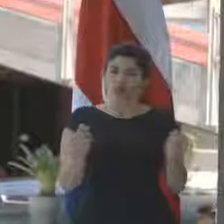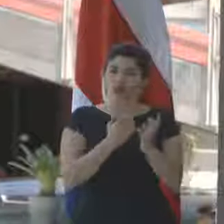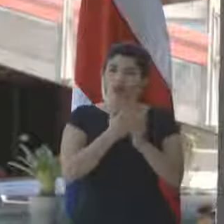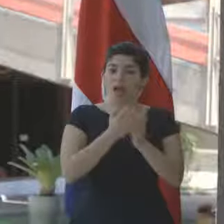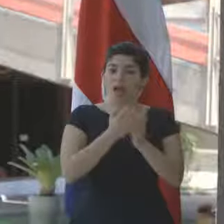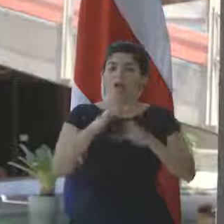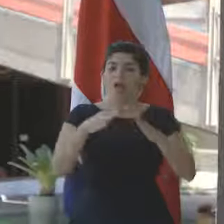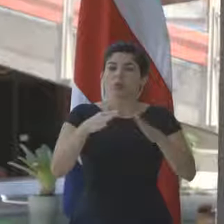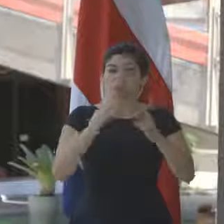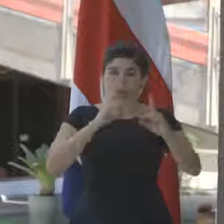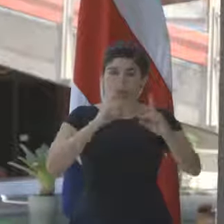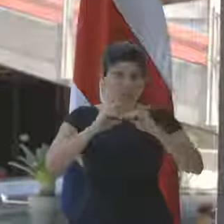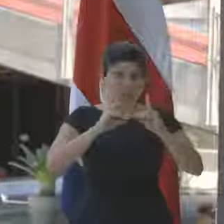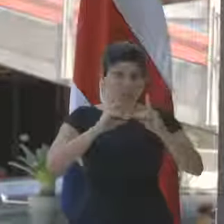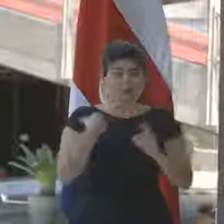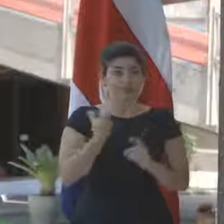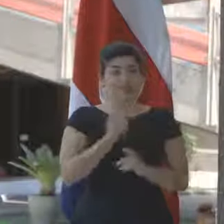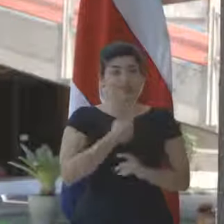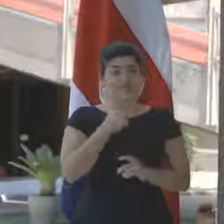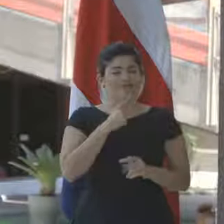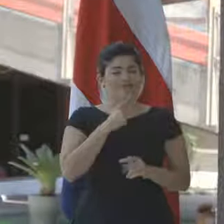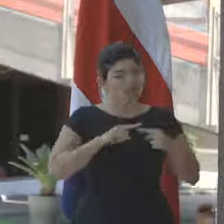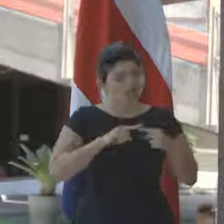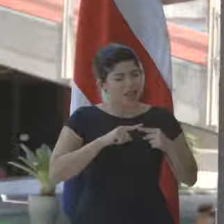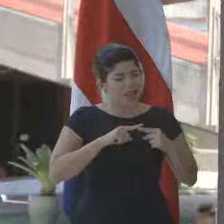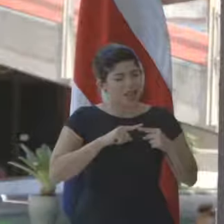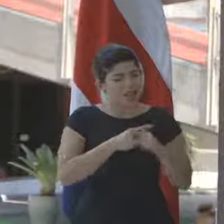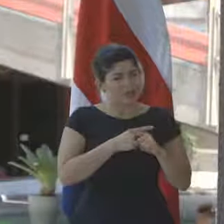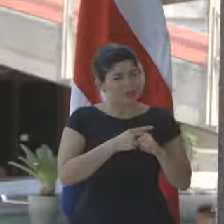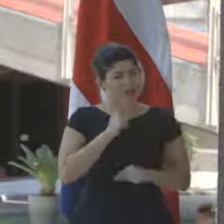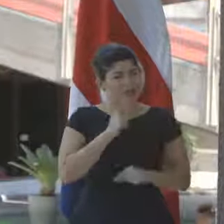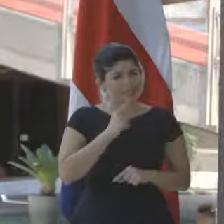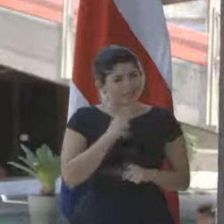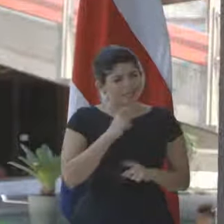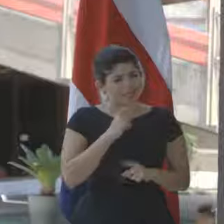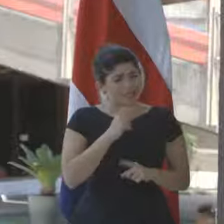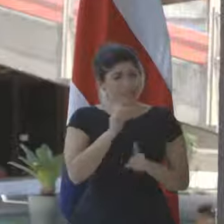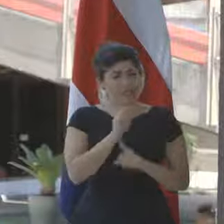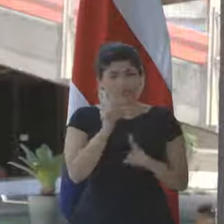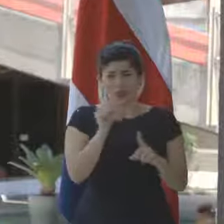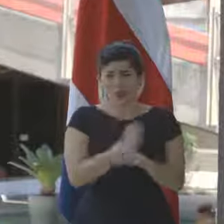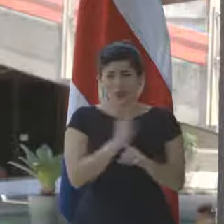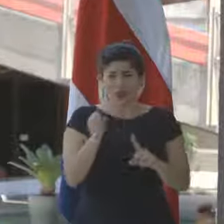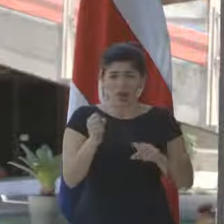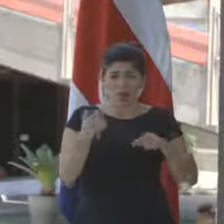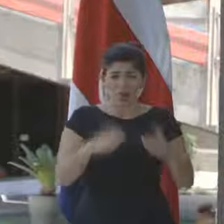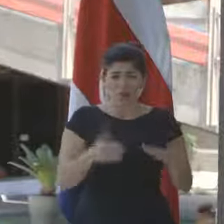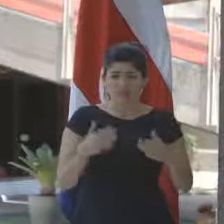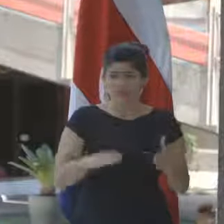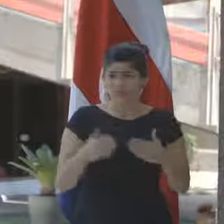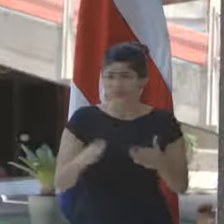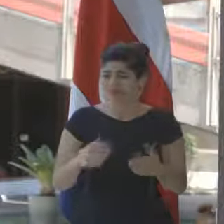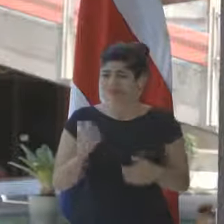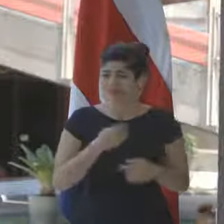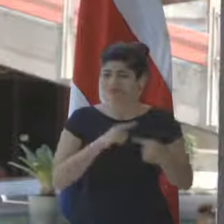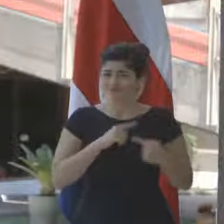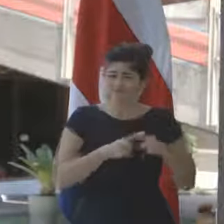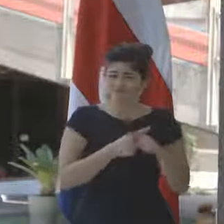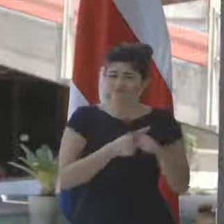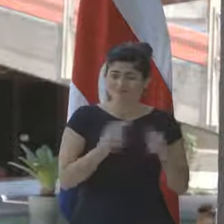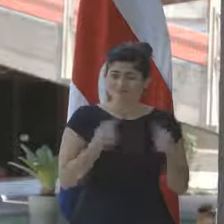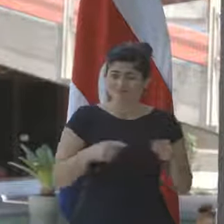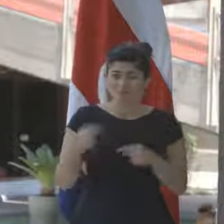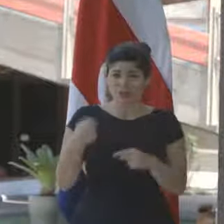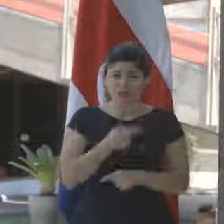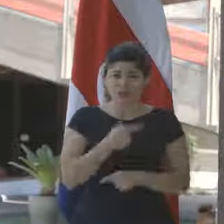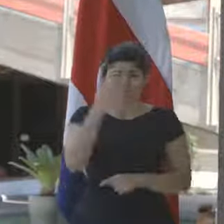diálogo. Nosotros lamentamos profundamente los hechos violentos, las muertes que se están llevando, nos